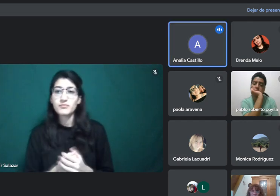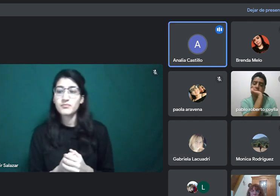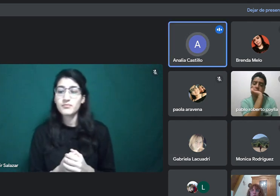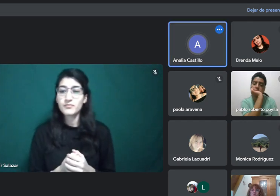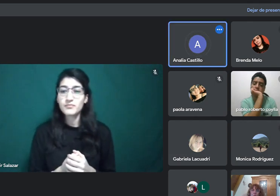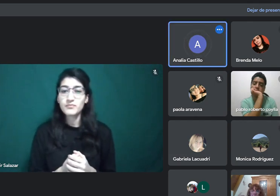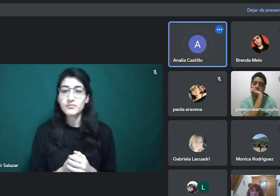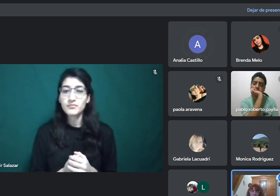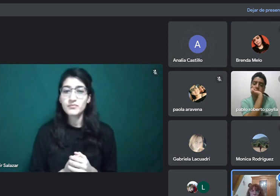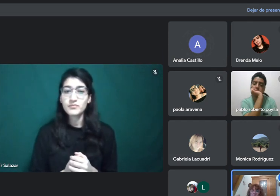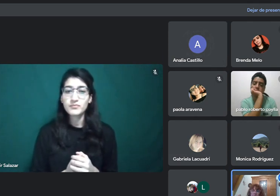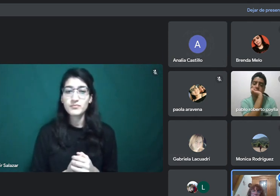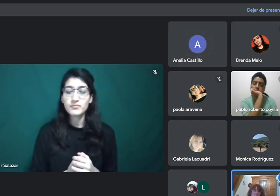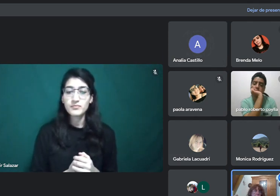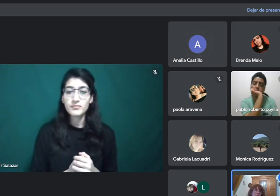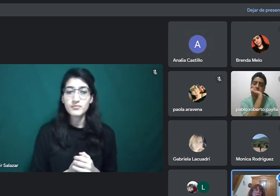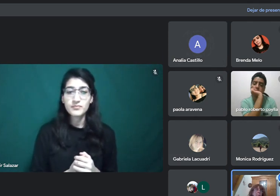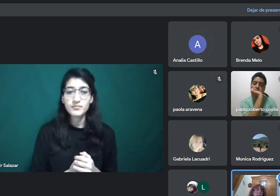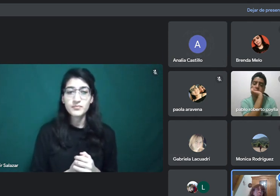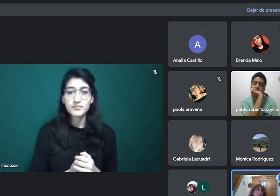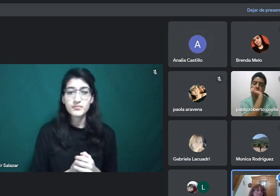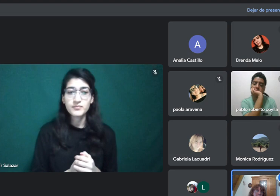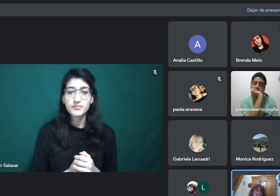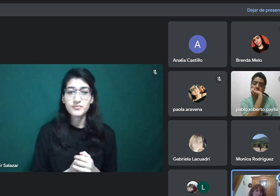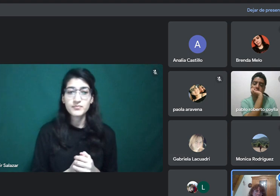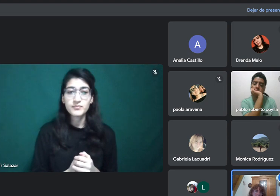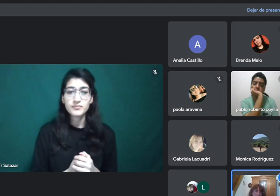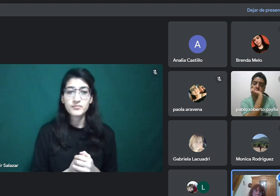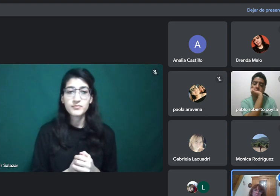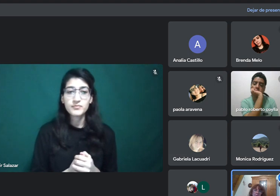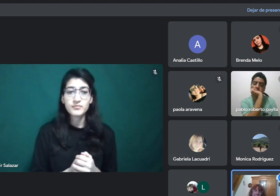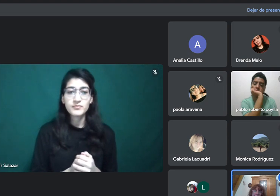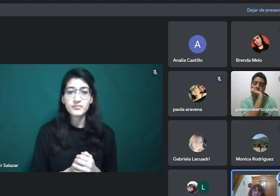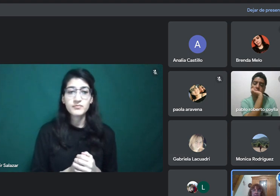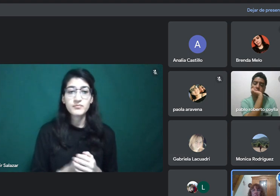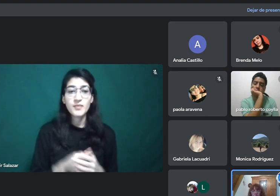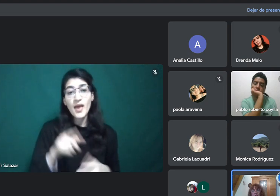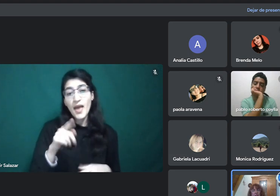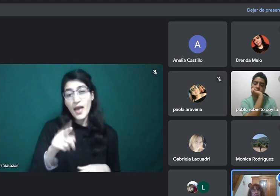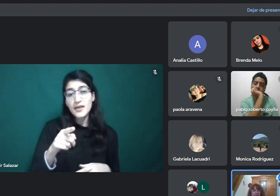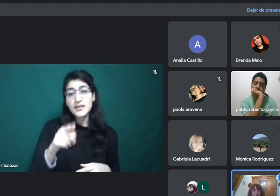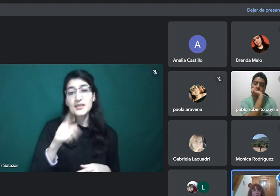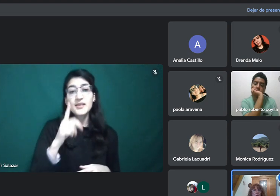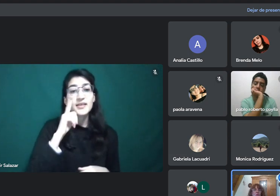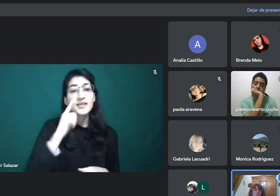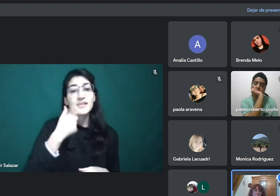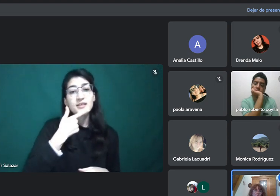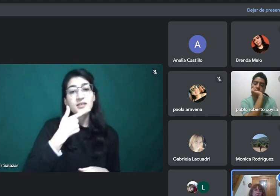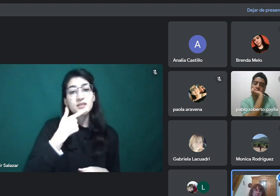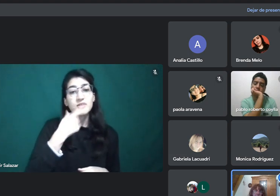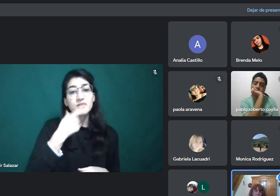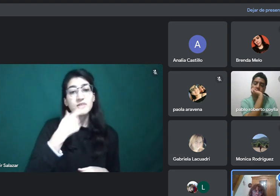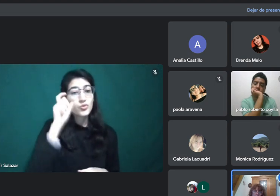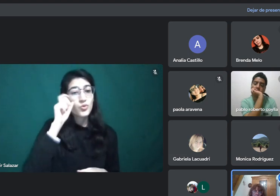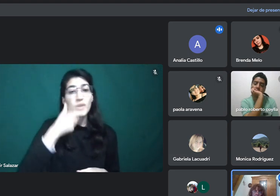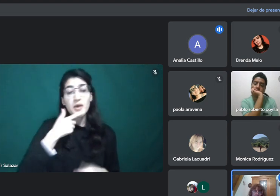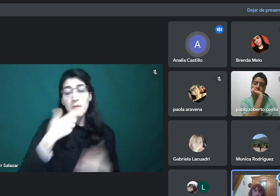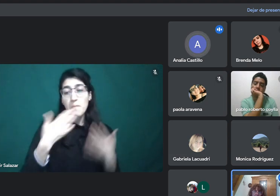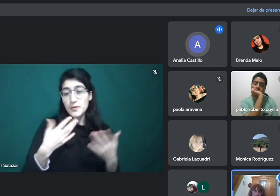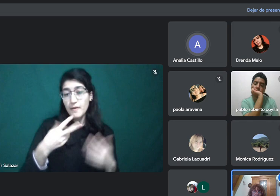Sustantivos. Sustantivos. Issue también podría ser verbo, pero acá, entonces, está como sustantivo.